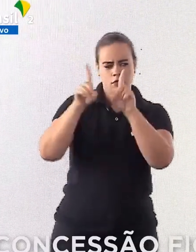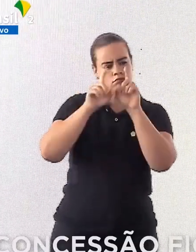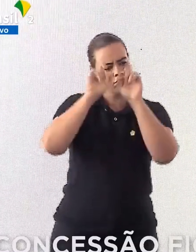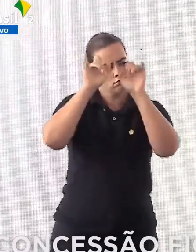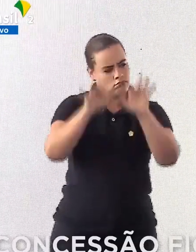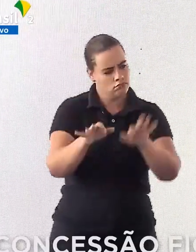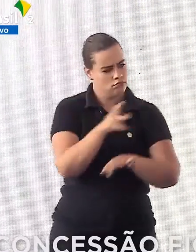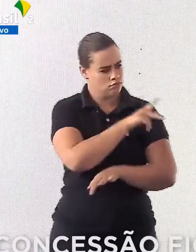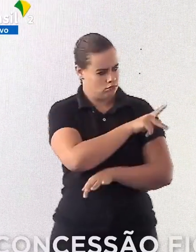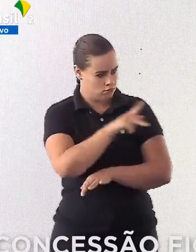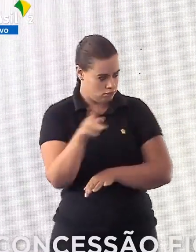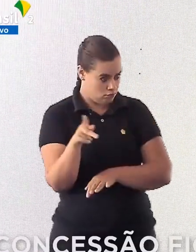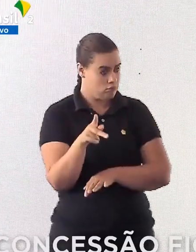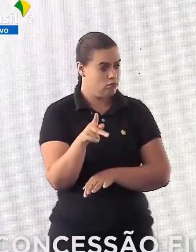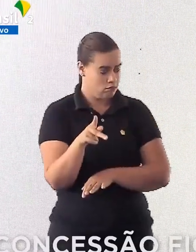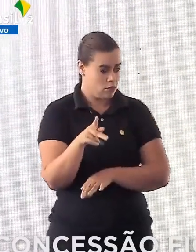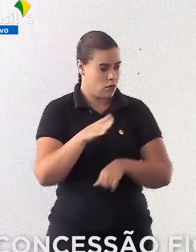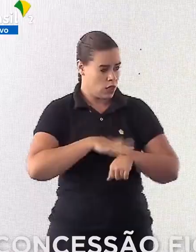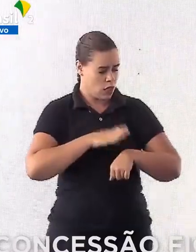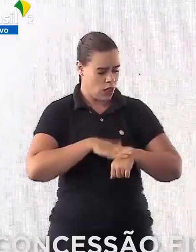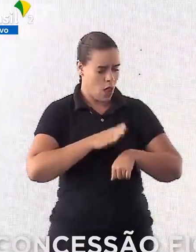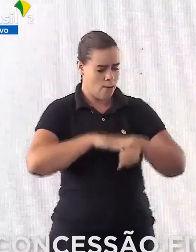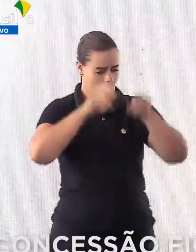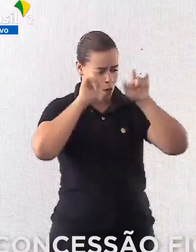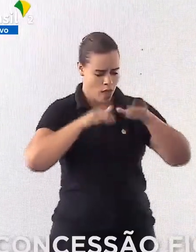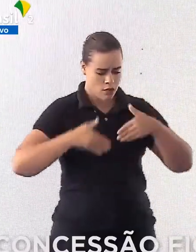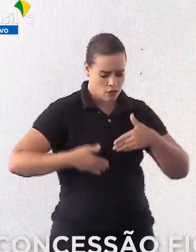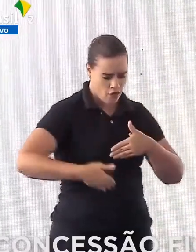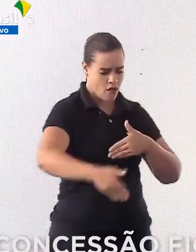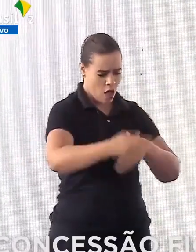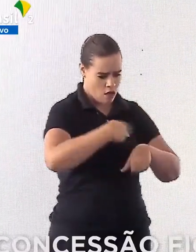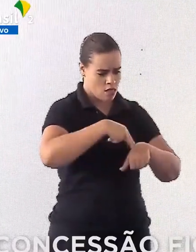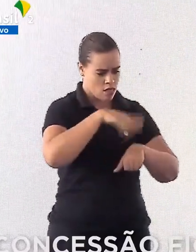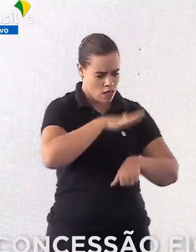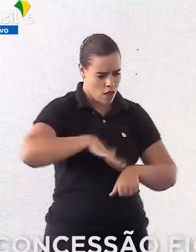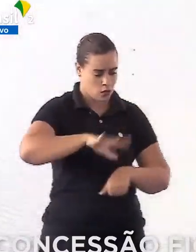abençoe o presidente e vem tempos de bênção para a nossa nação. Deus abençoe a todos.